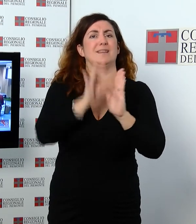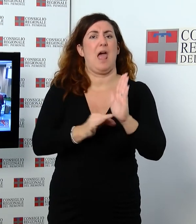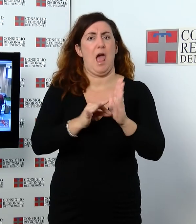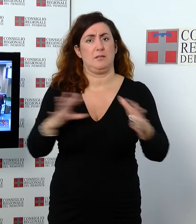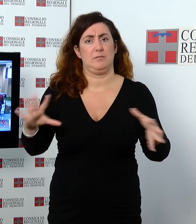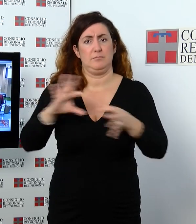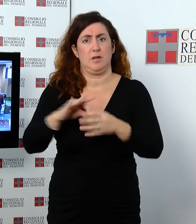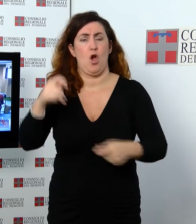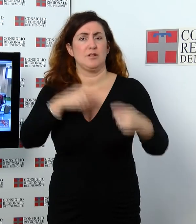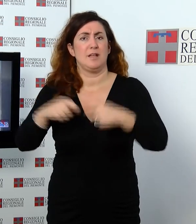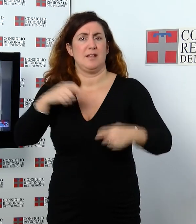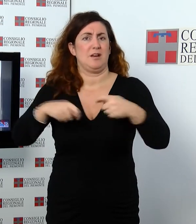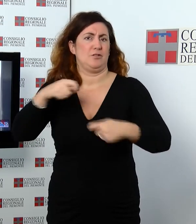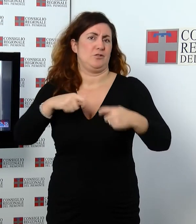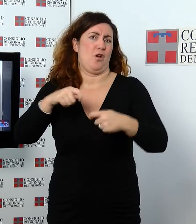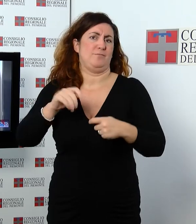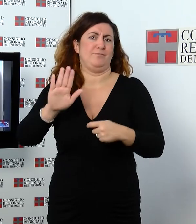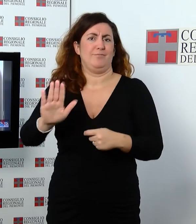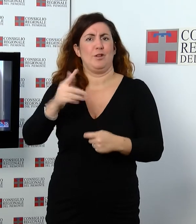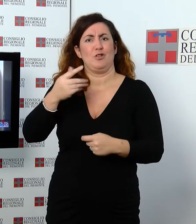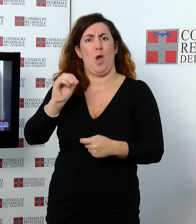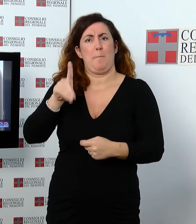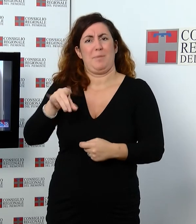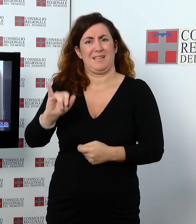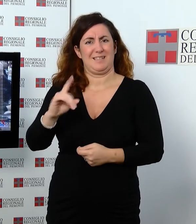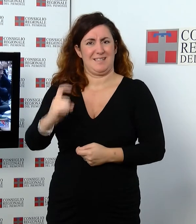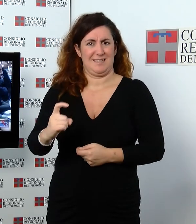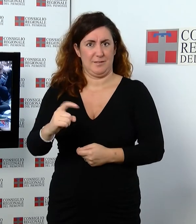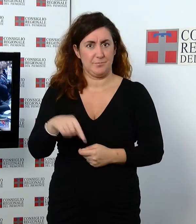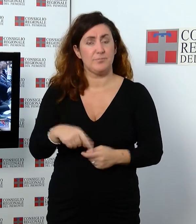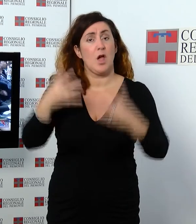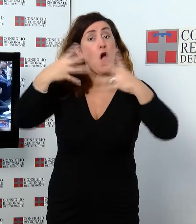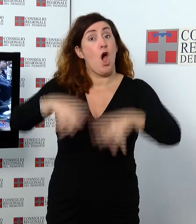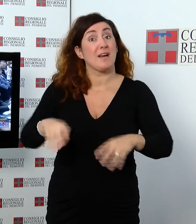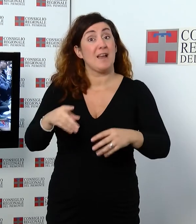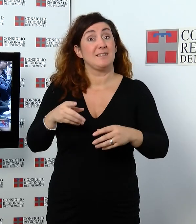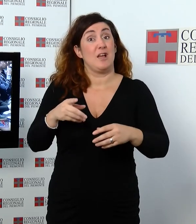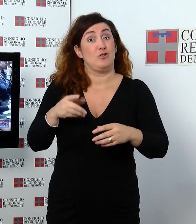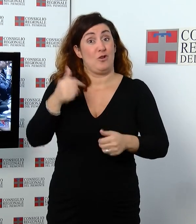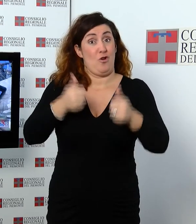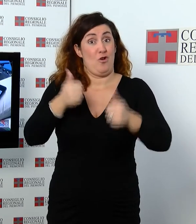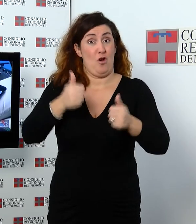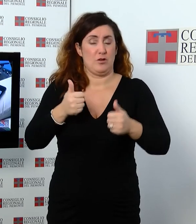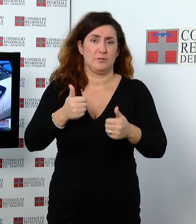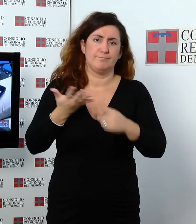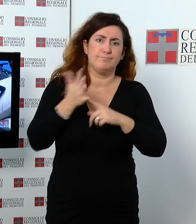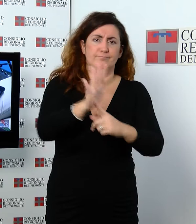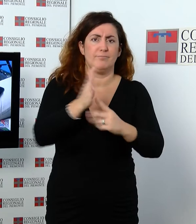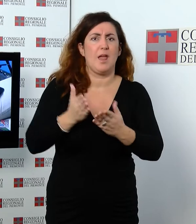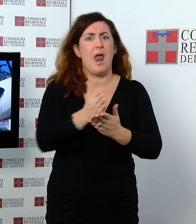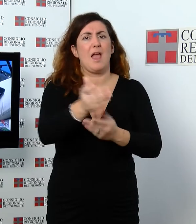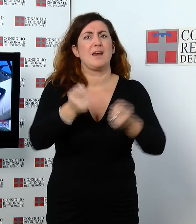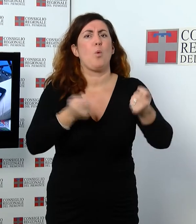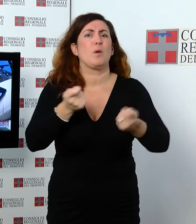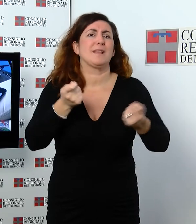presenza di numerosi innovatori, hacker e esperti di gestione dati, gli organizzatori del concorso hanno presentato le linee guida e gli obiettivi con cui verranno